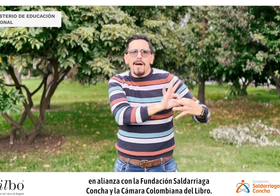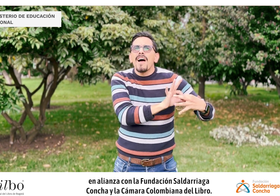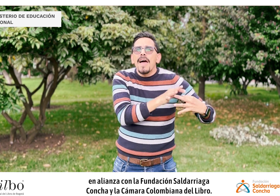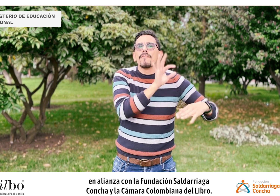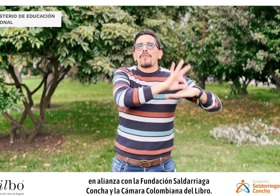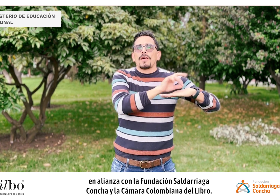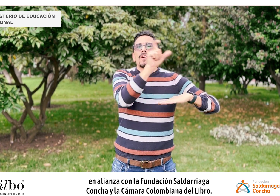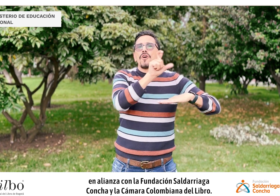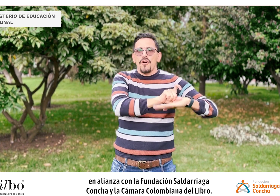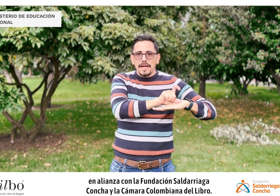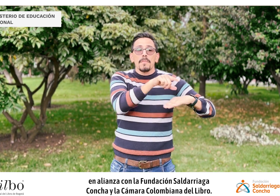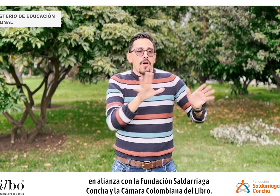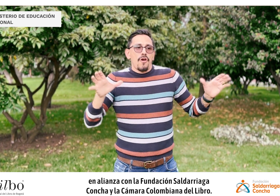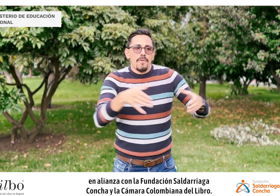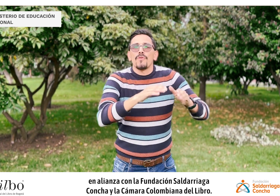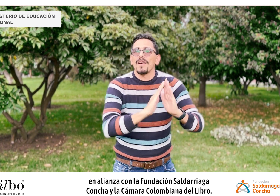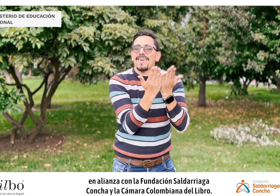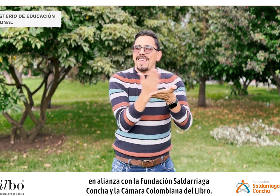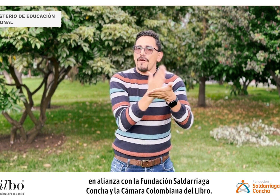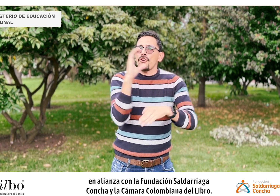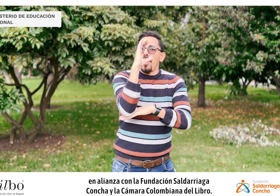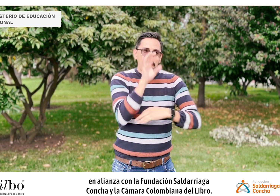Fundación Saldarriaga Concha y la Cámara Colombiana del Libro.